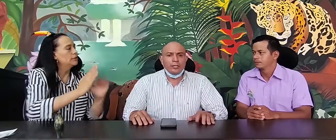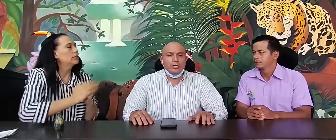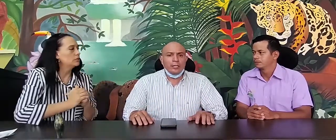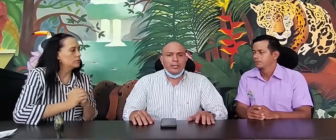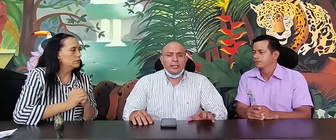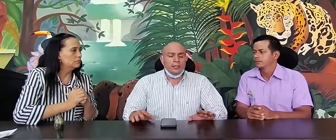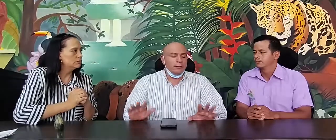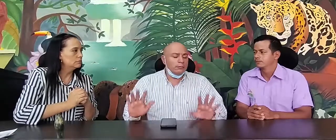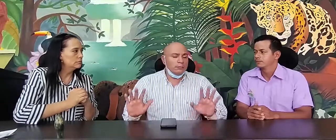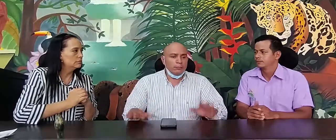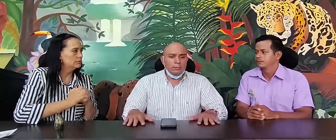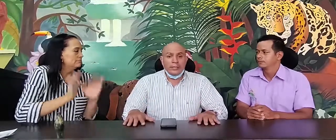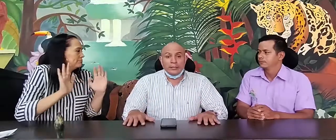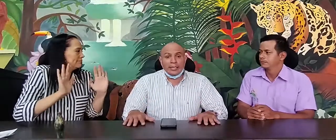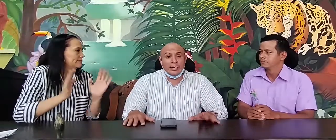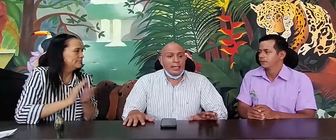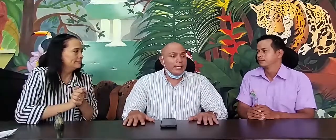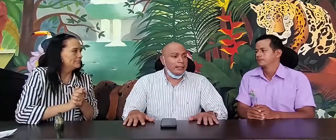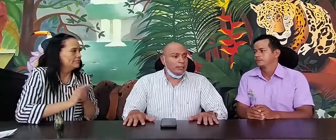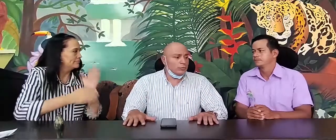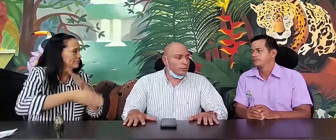y sacarlas adelante con ustedes.